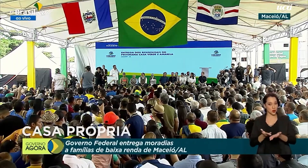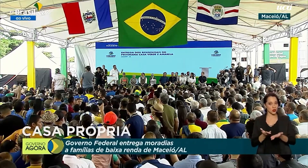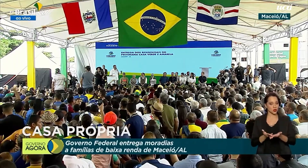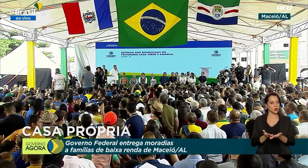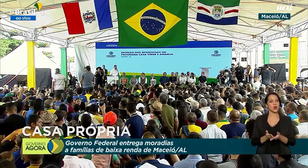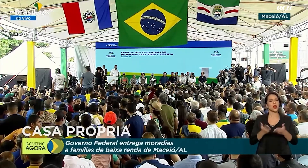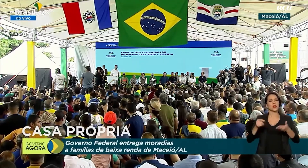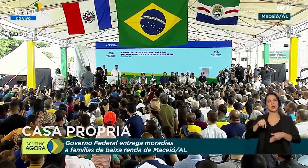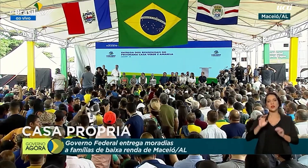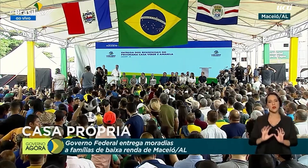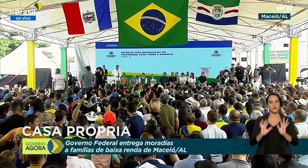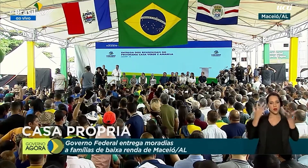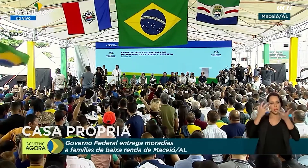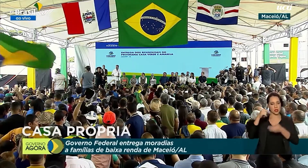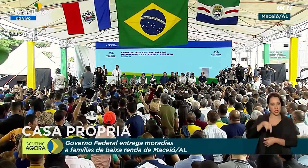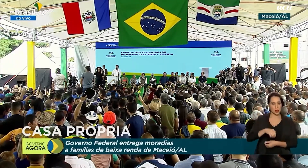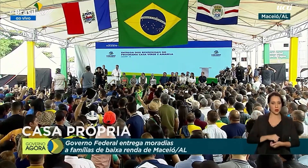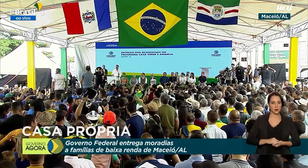neste evento,